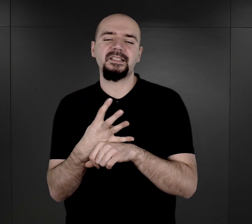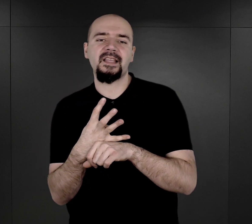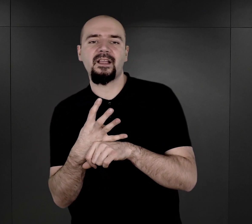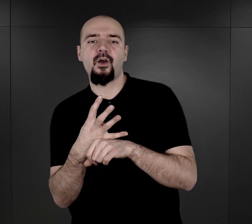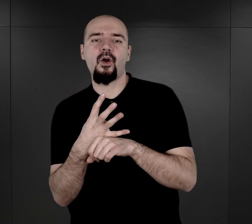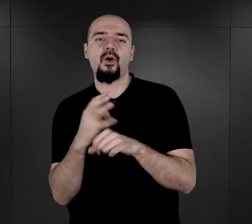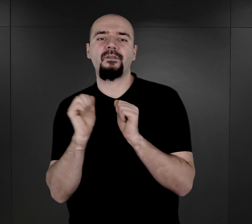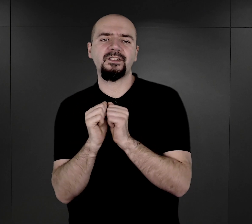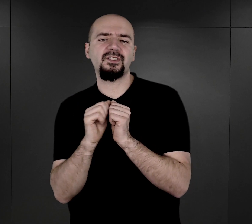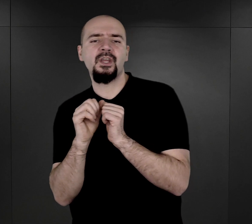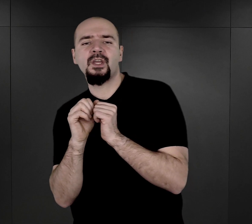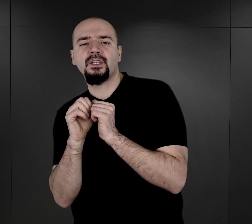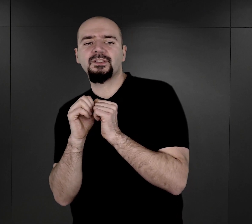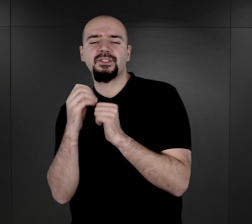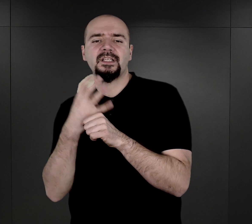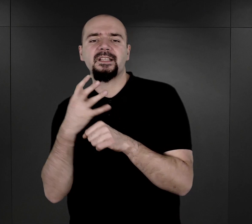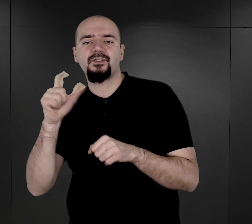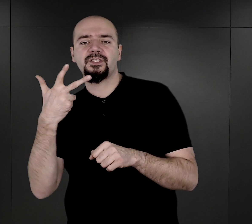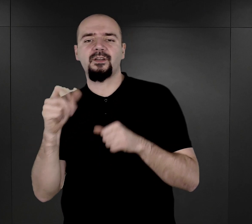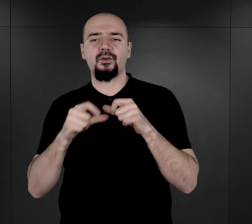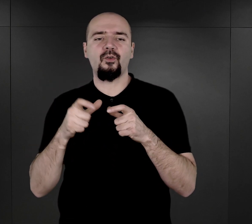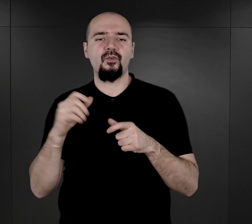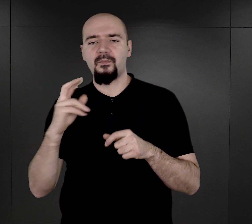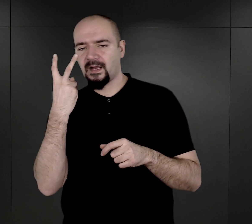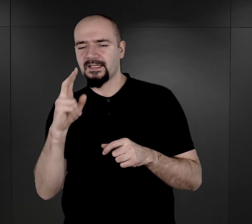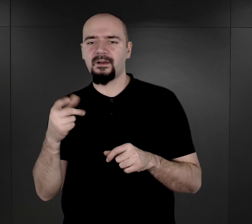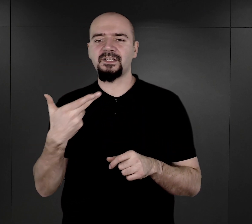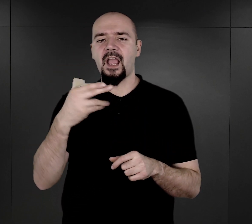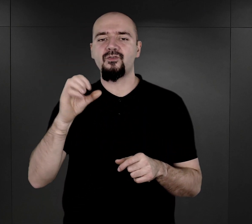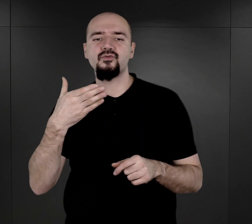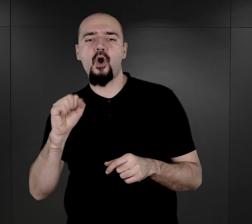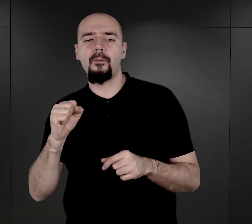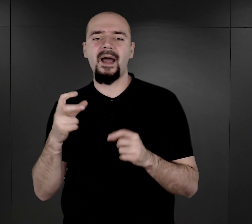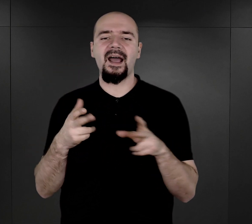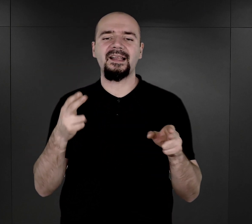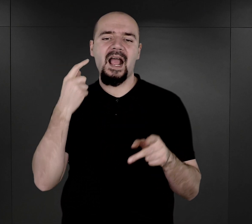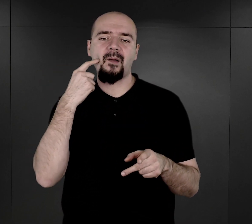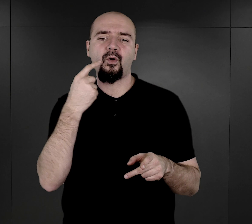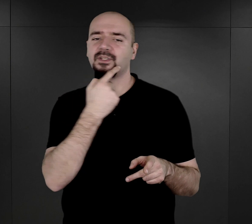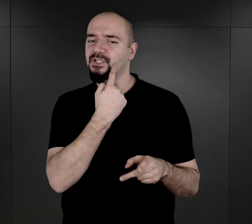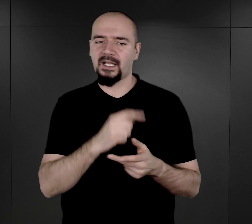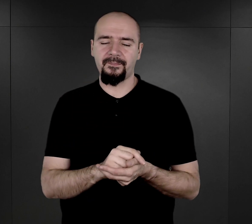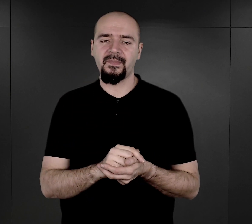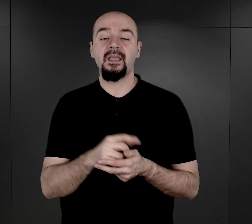romskim nieznana dotąd w Auschwitz choroba, czyli zgorzel policzka. Choroba, która w literaturze medycznej była,